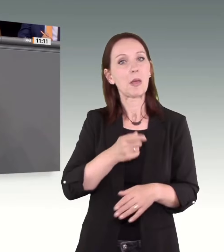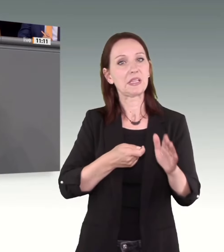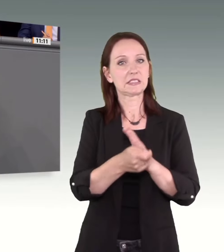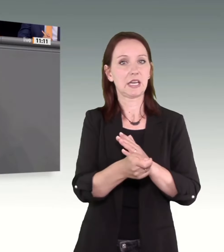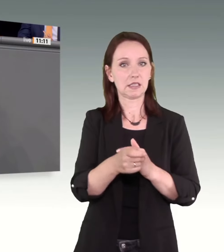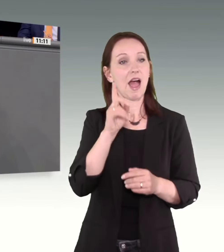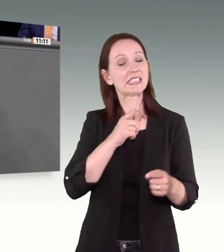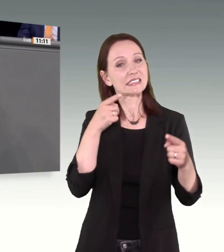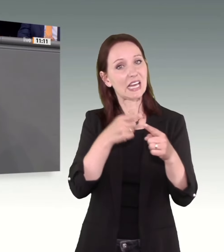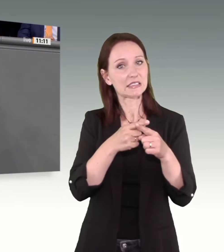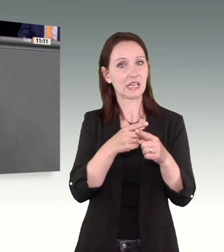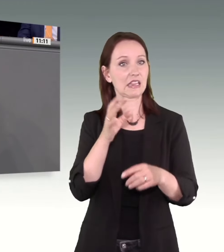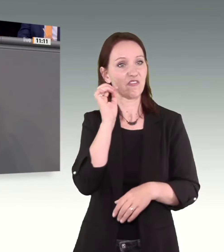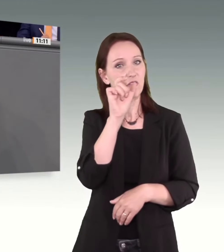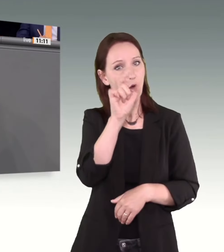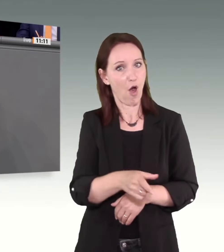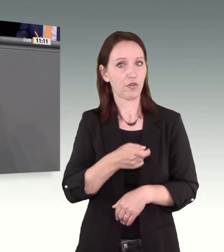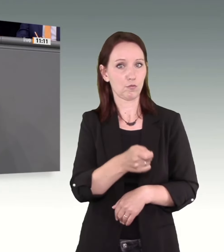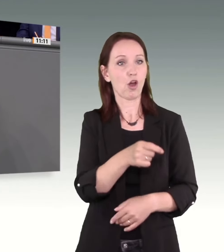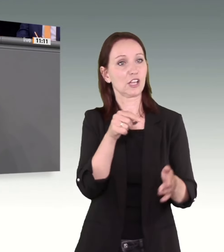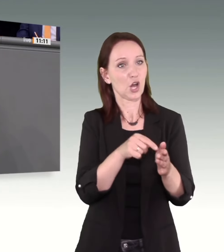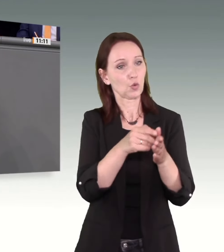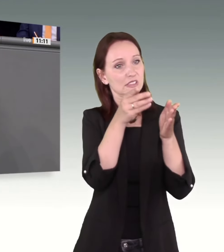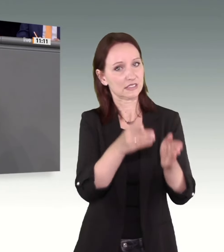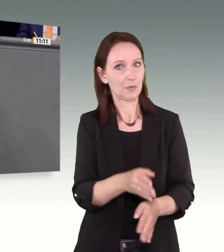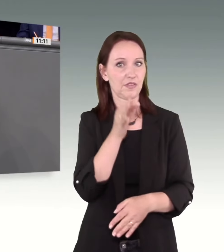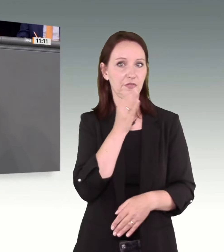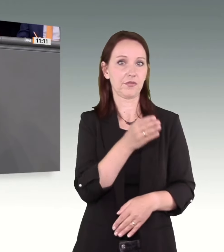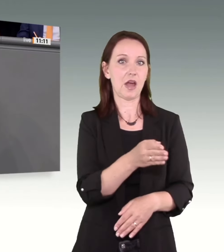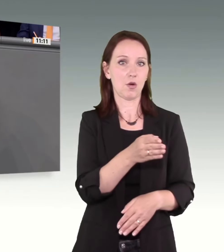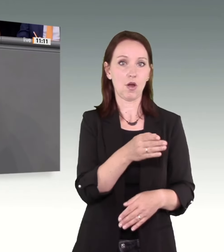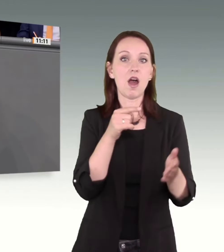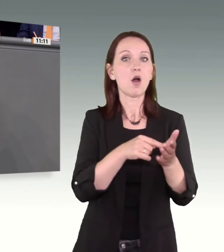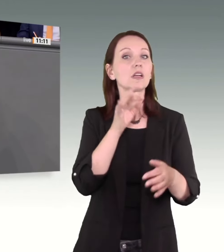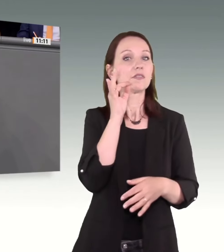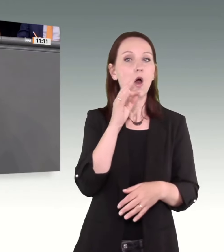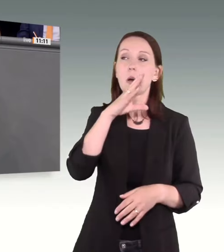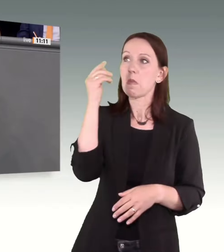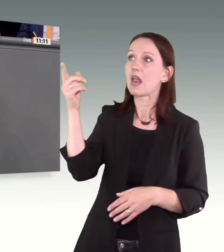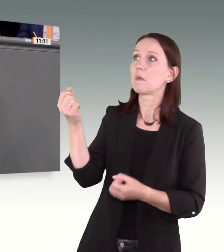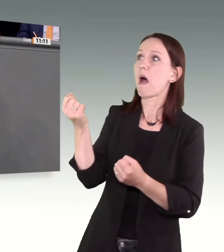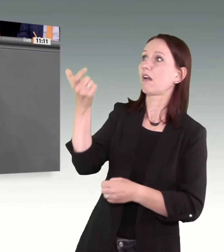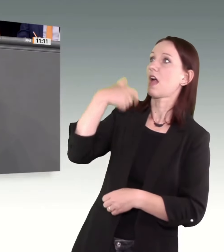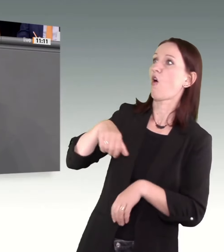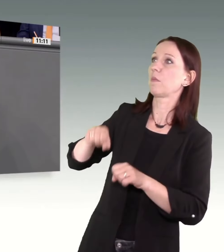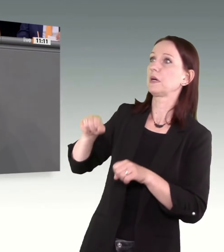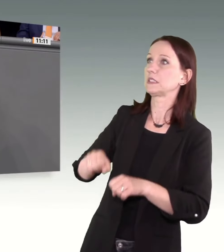ist und weil sich diese Frau dem Macht und Besitzanspruch eines Mannes nicht untergeordnet hat, sondern lebensbestimmende,